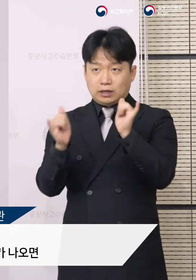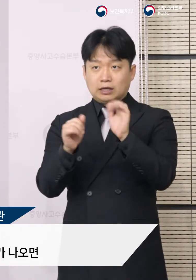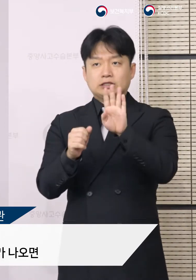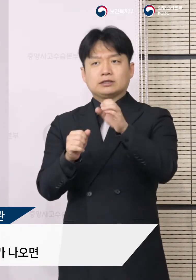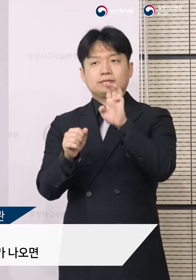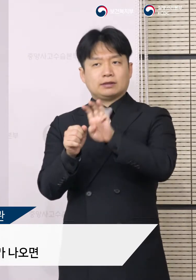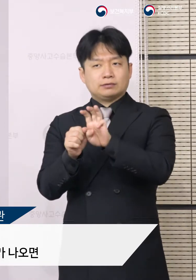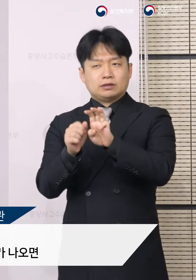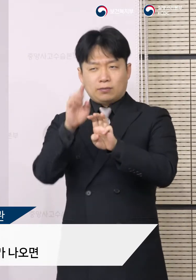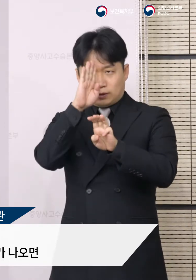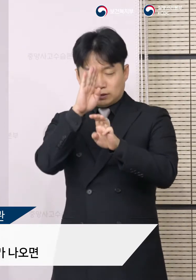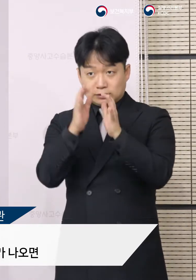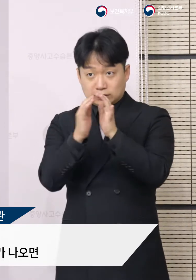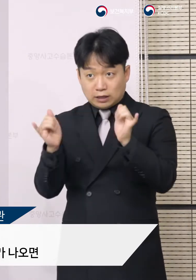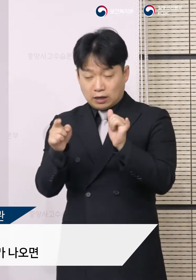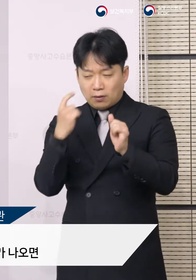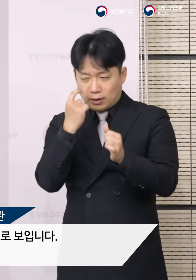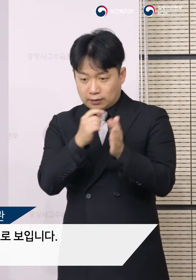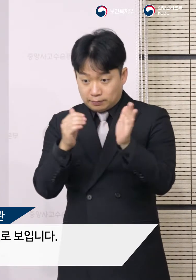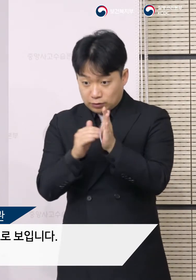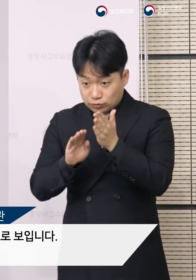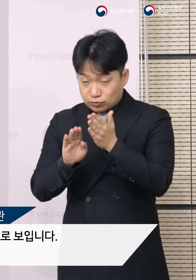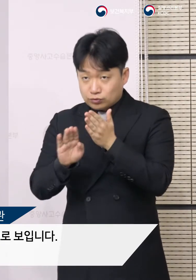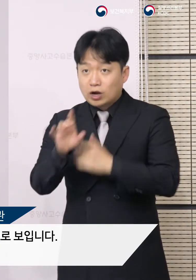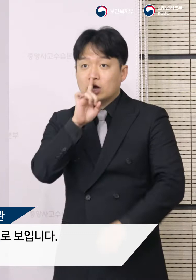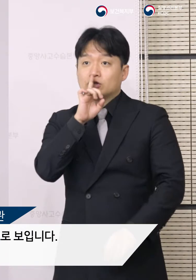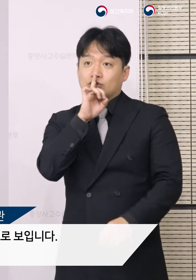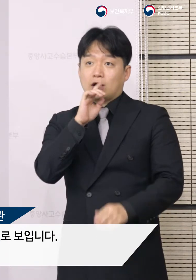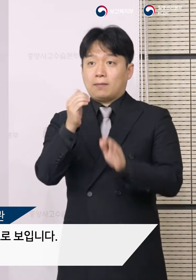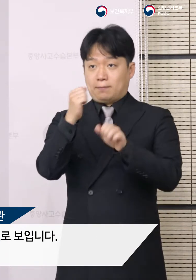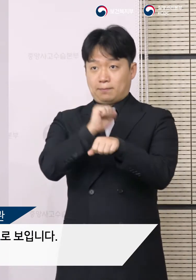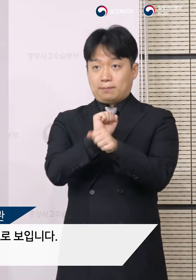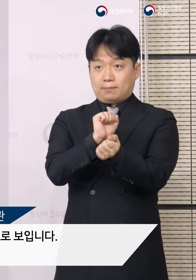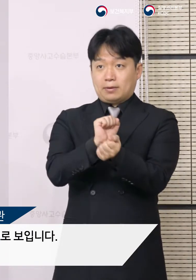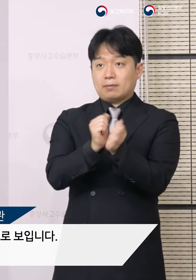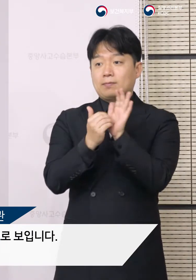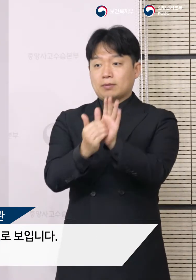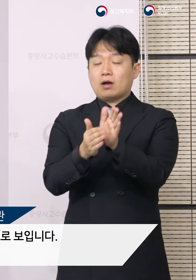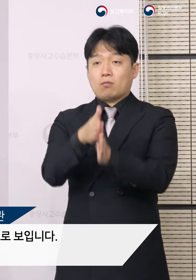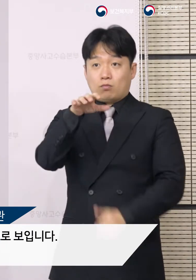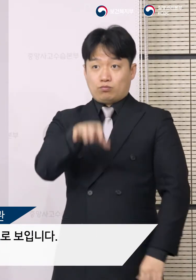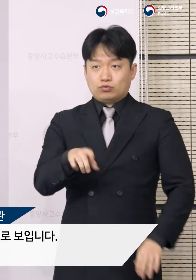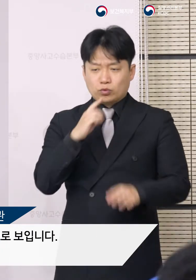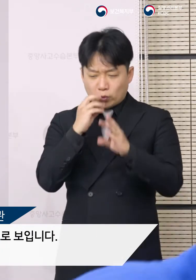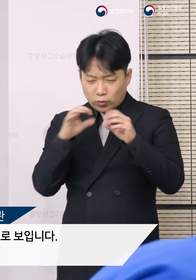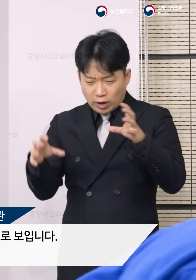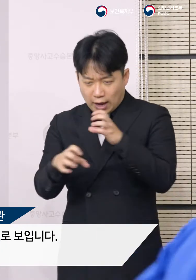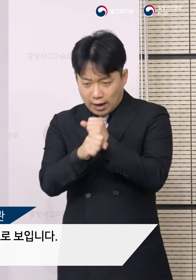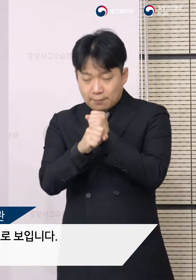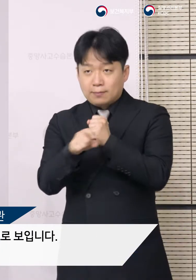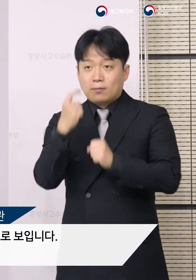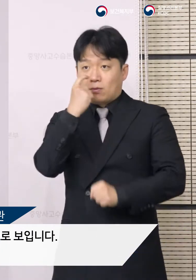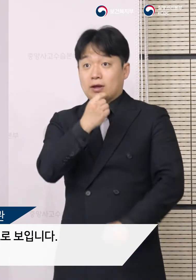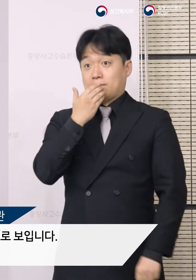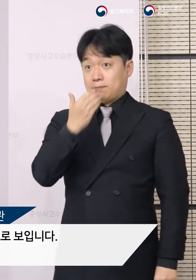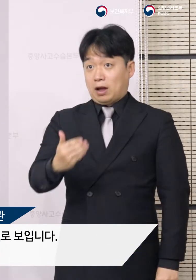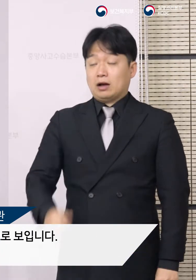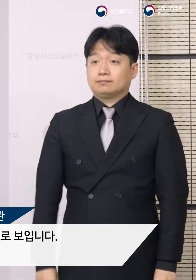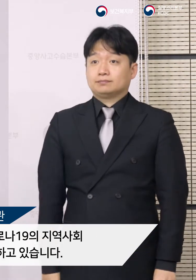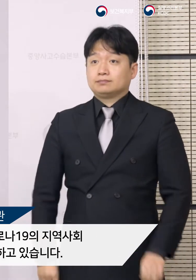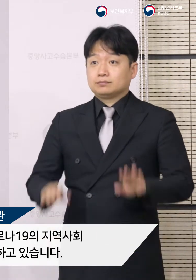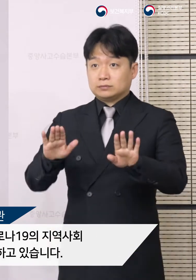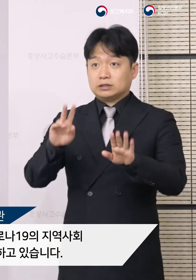환자의 역학조사 결과가 나오면 중앙방역대책본부에서 종합적으로 판단하게 될 것으로 보입니다.